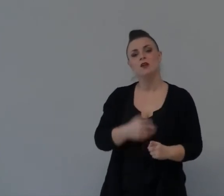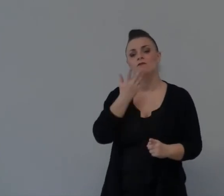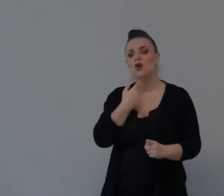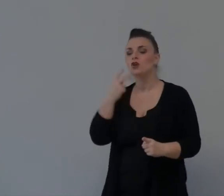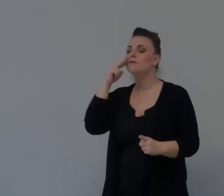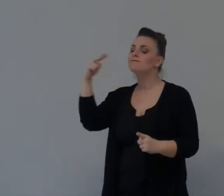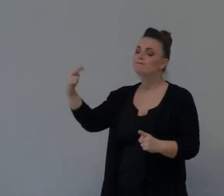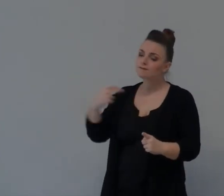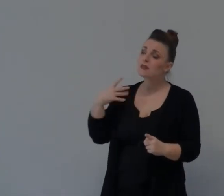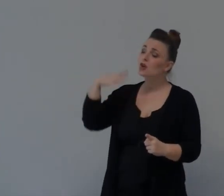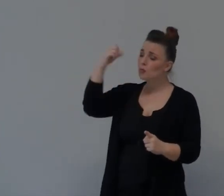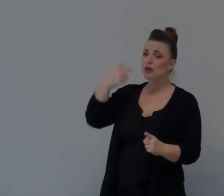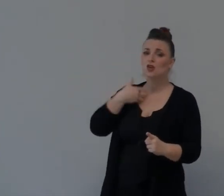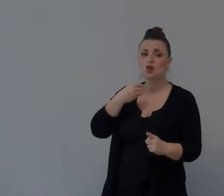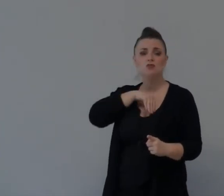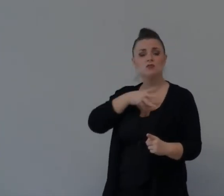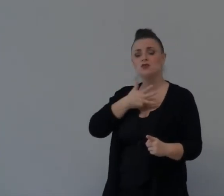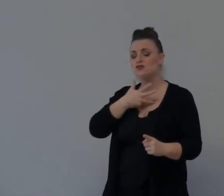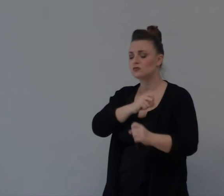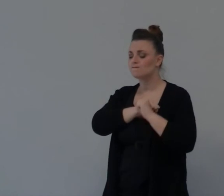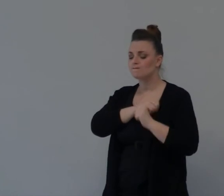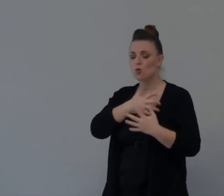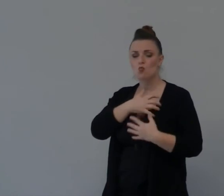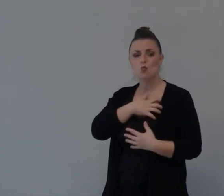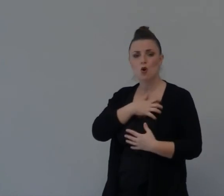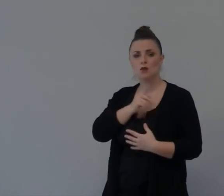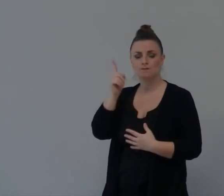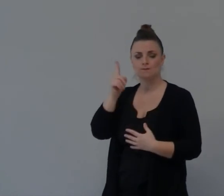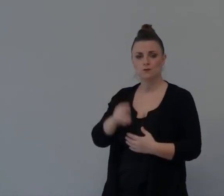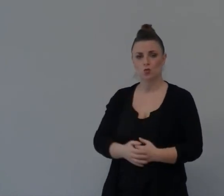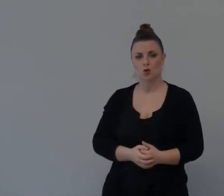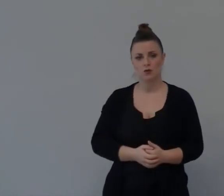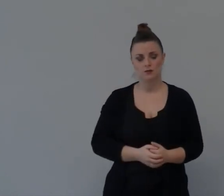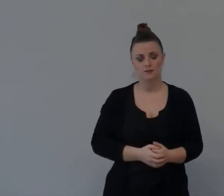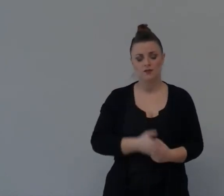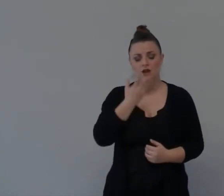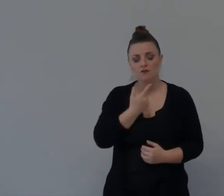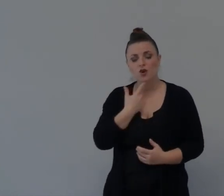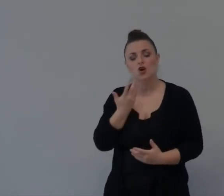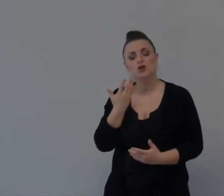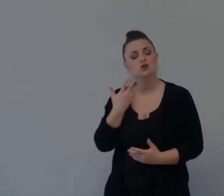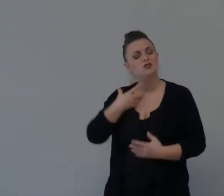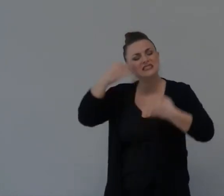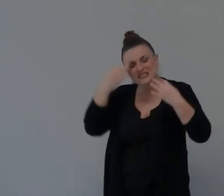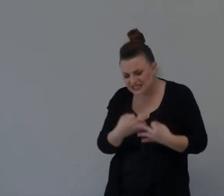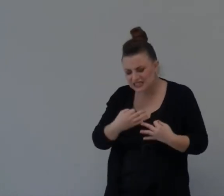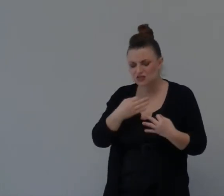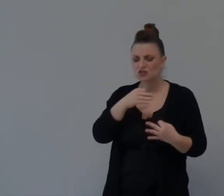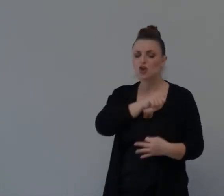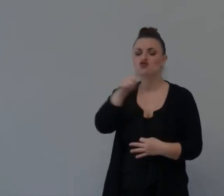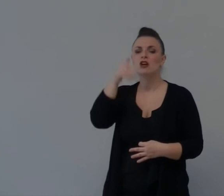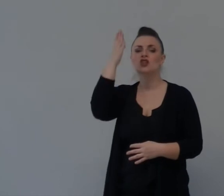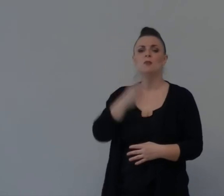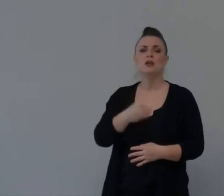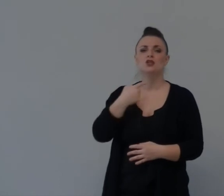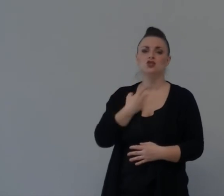Lavoro Tra I miei Amici Io Sono Certo Voglio Essere Certo Voglio Essere Certo Che Tu Sei